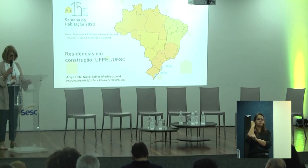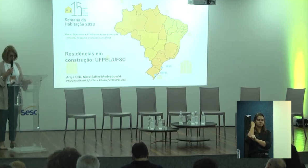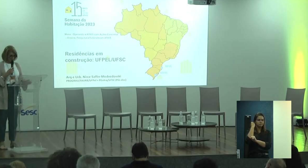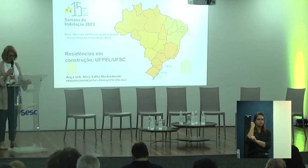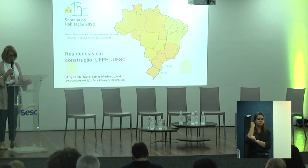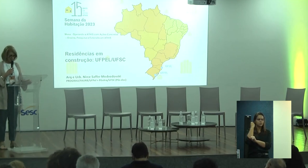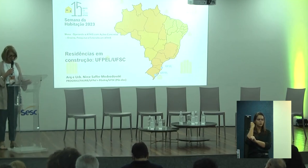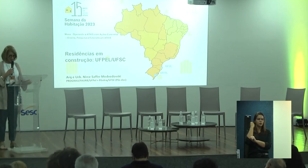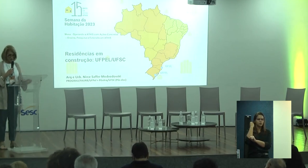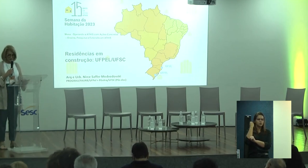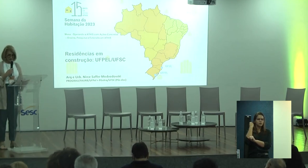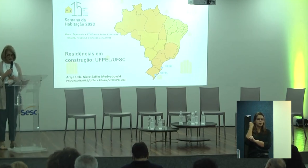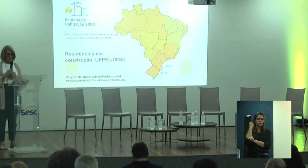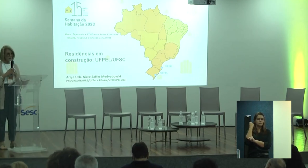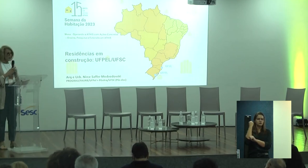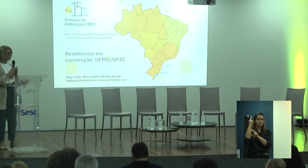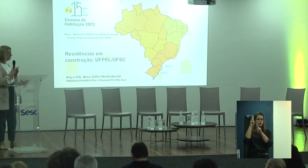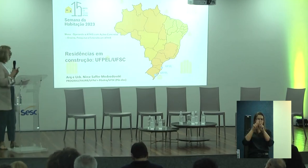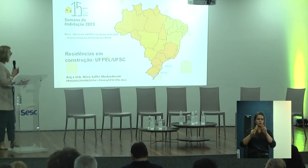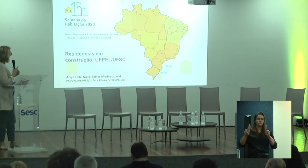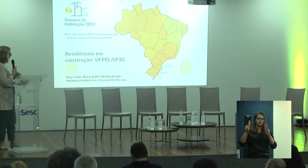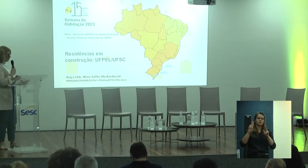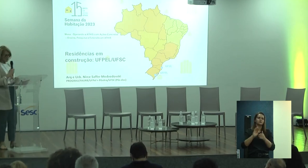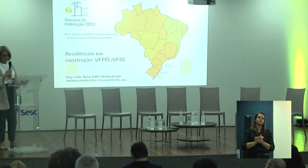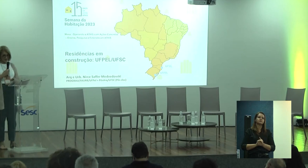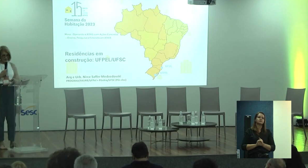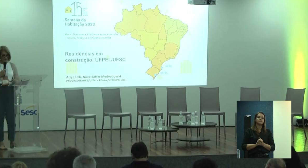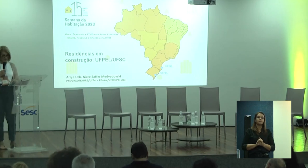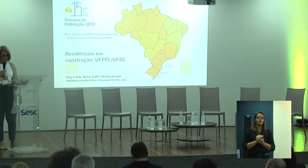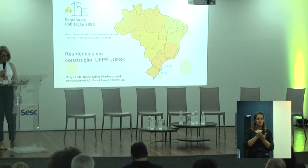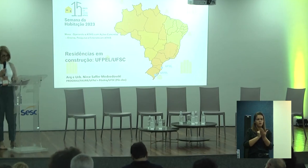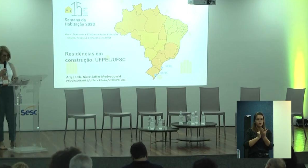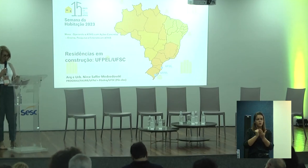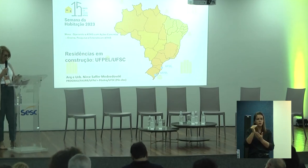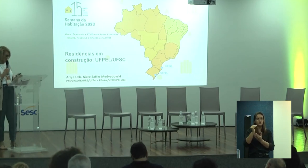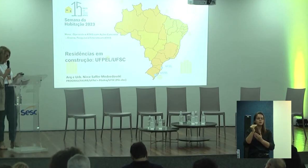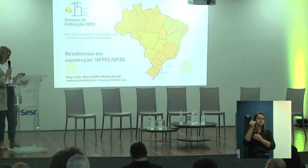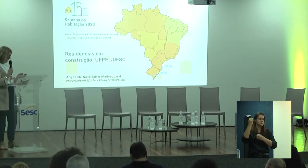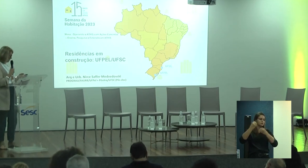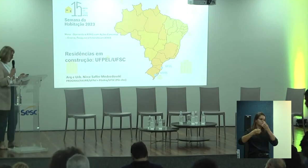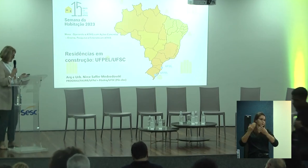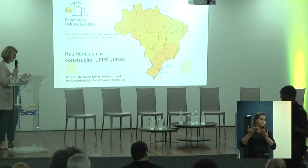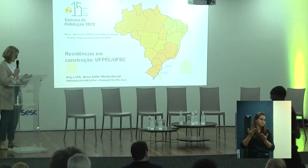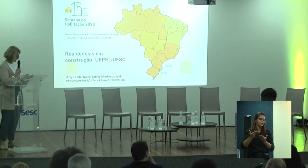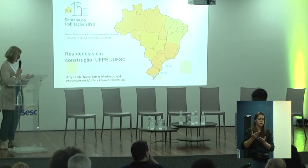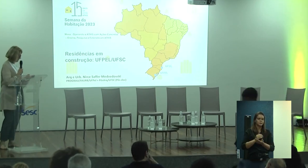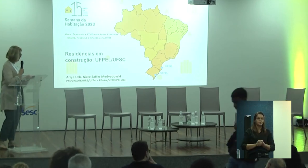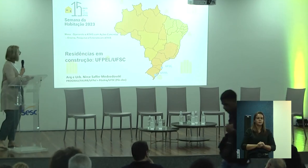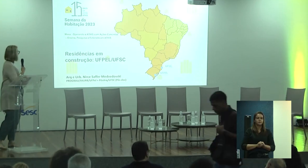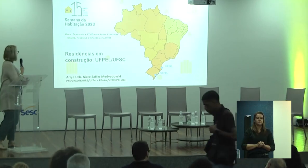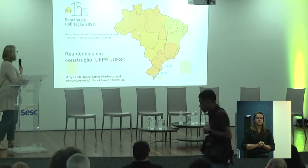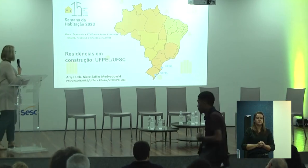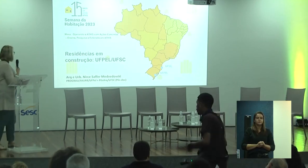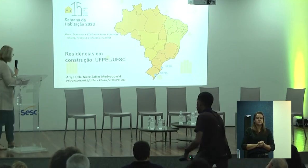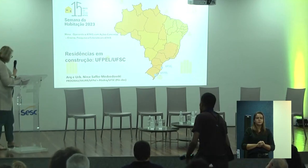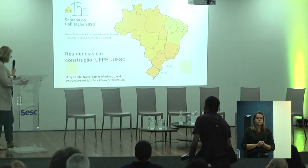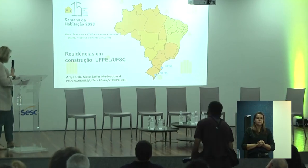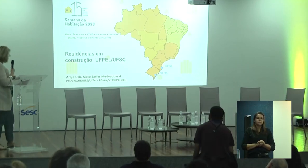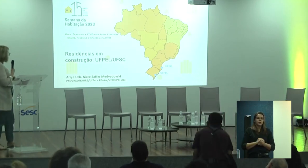construído lá na UFSC. Então, vou começar, então, a passar aqui.